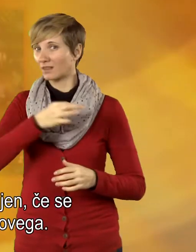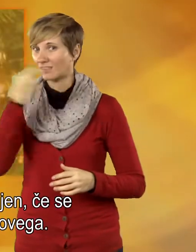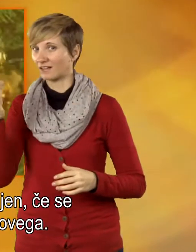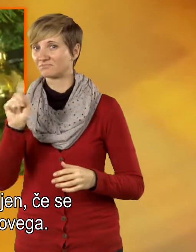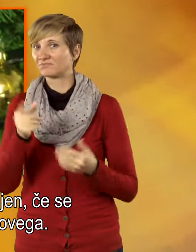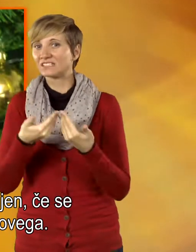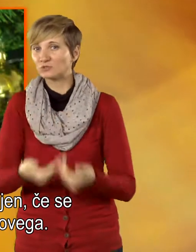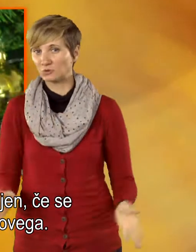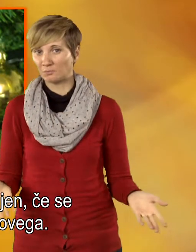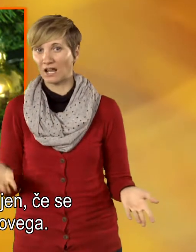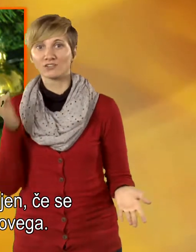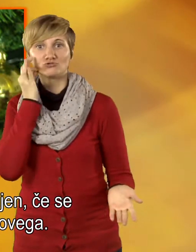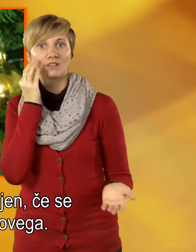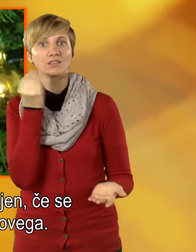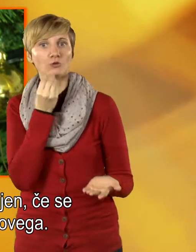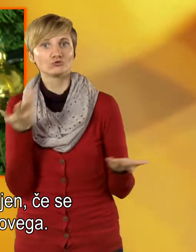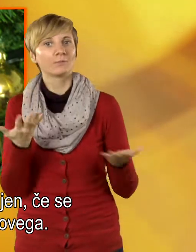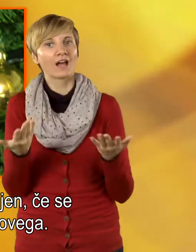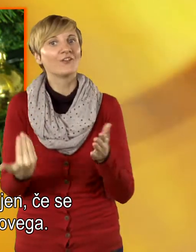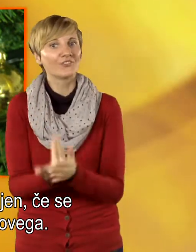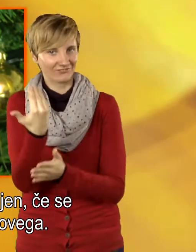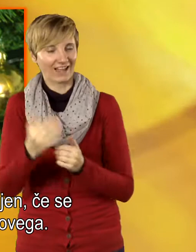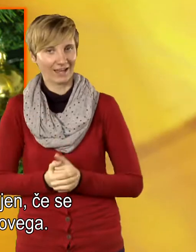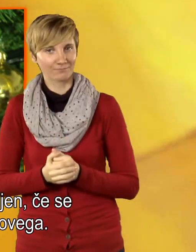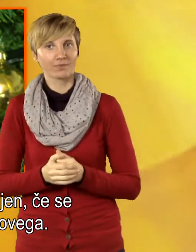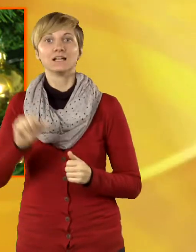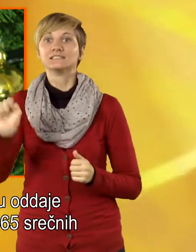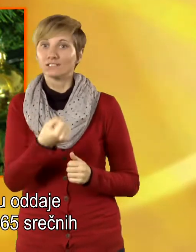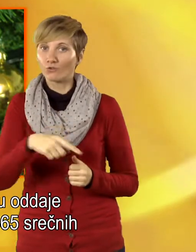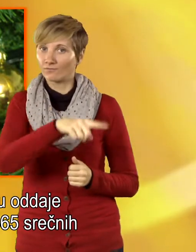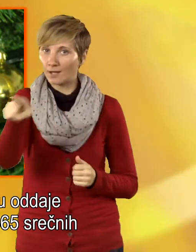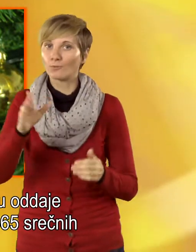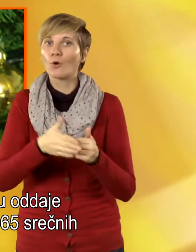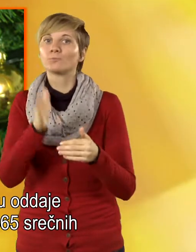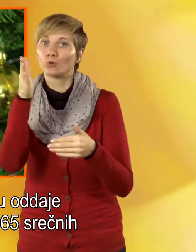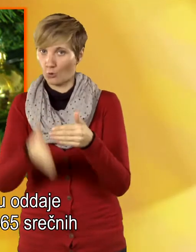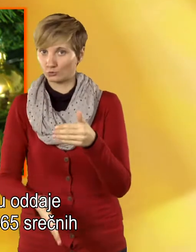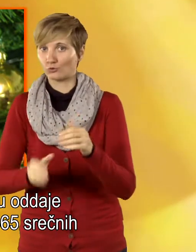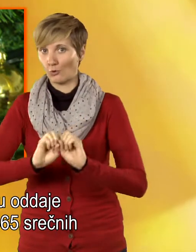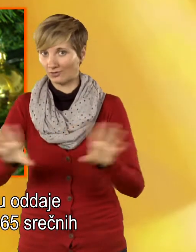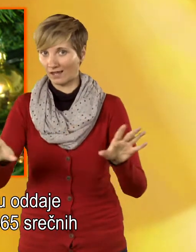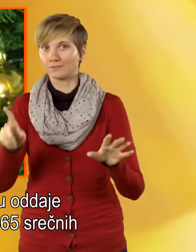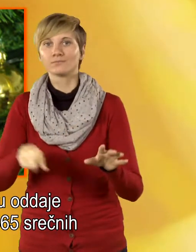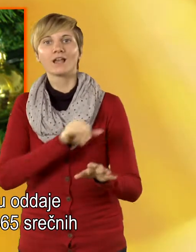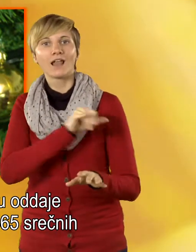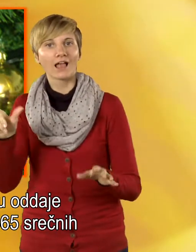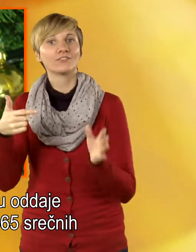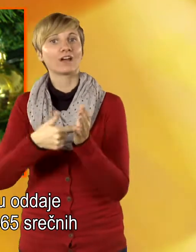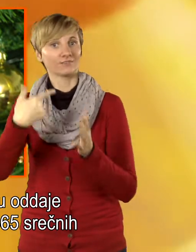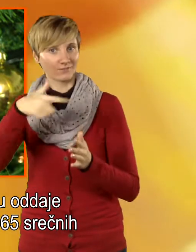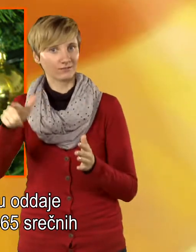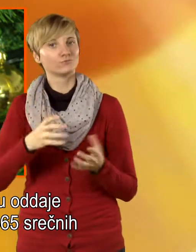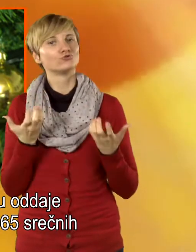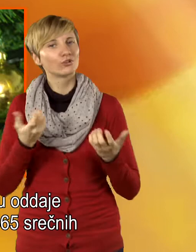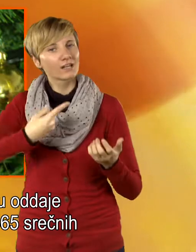Noben dan ni izgubljen, če se naučimo nekaj novega. Zato vam ob koncu odaje in leta 2012